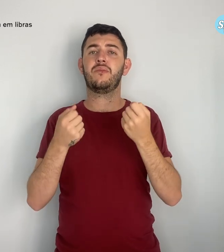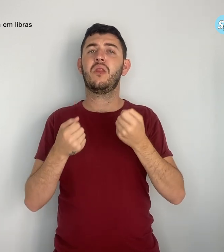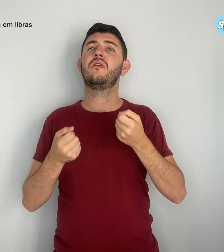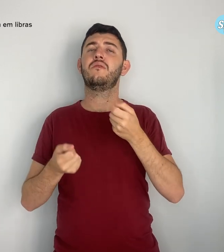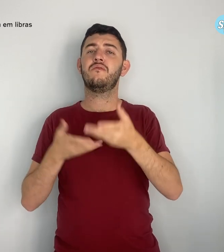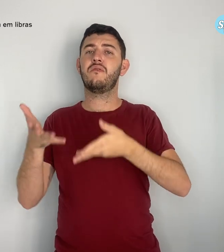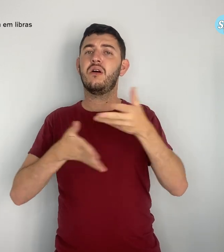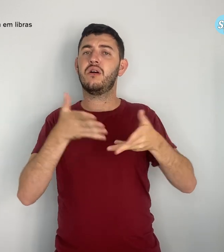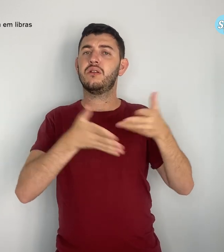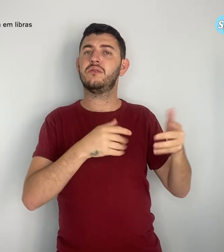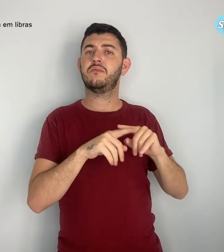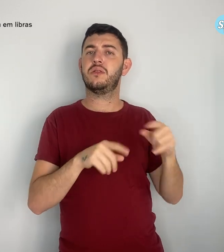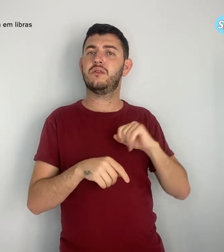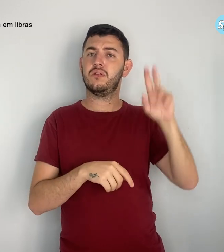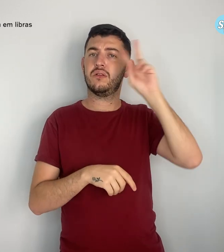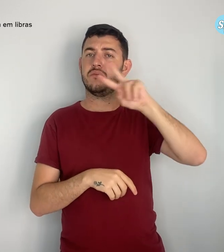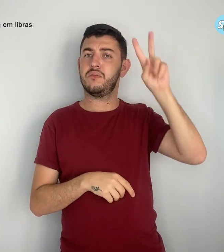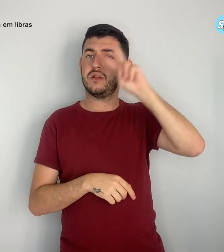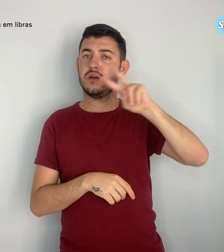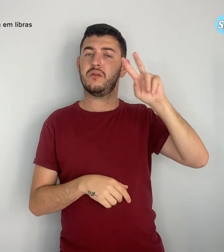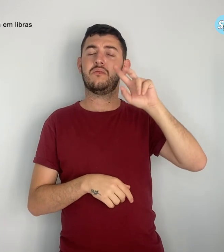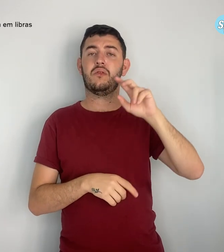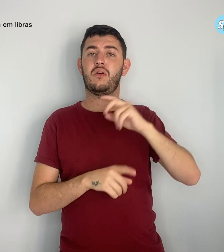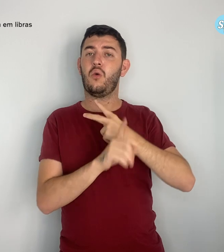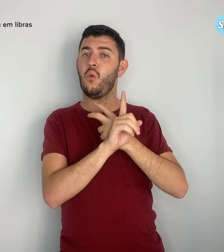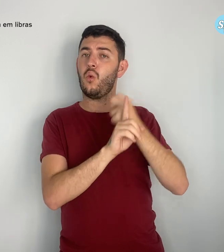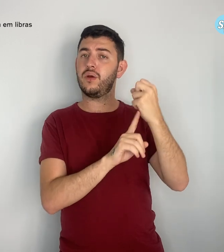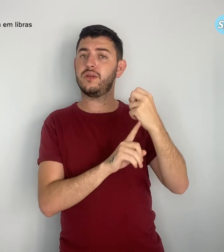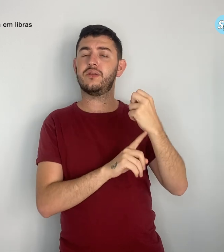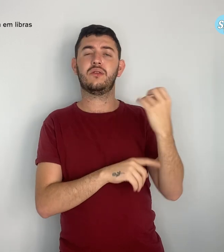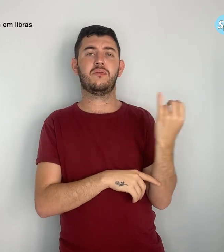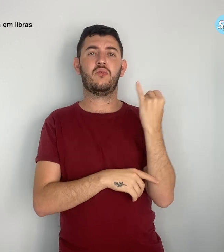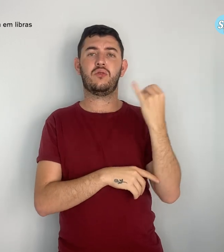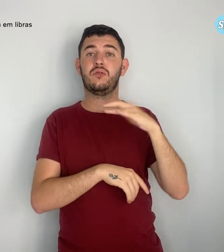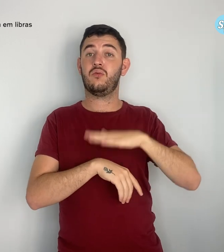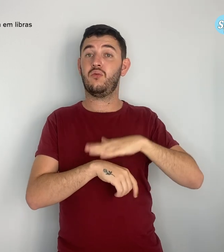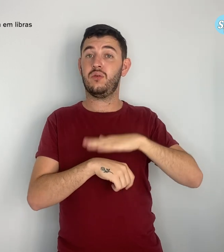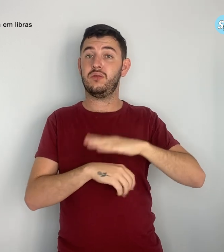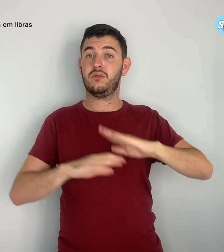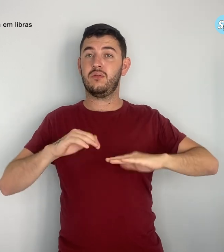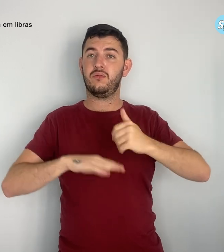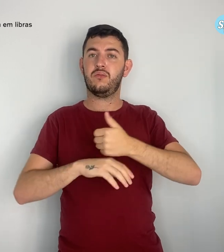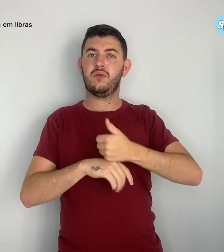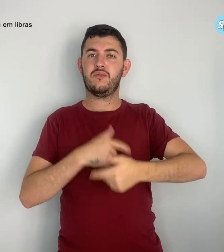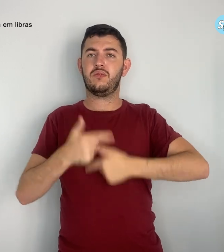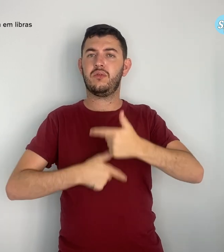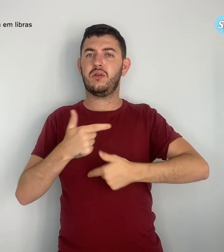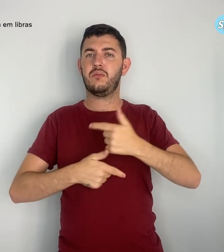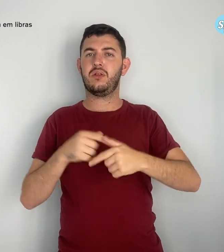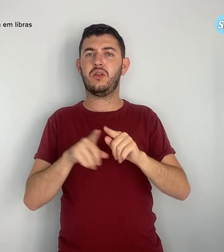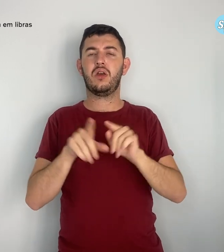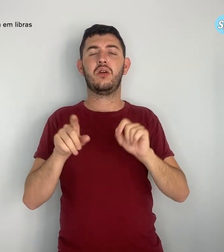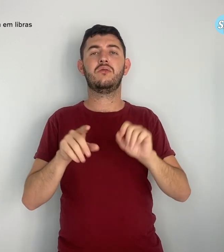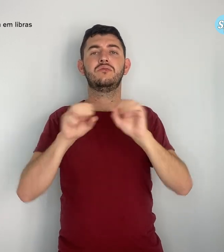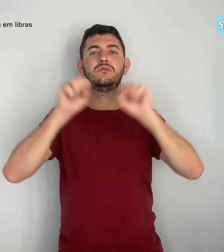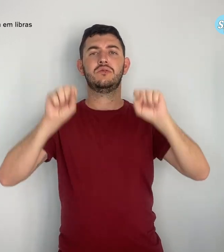conquistas são importantes quando se é trabalhador em um sistema socioeconômico letal.